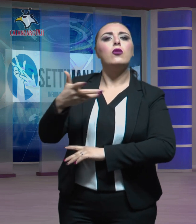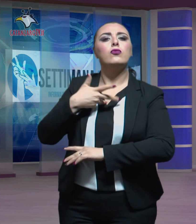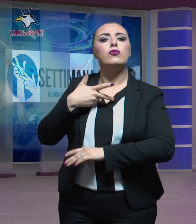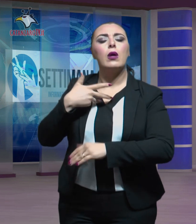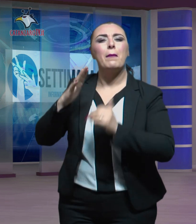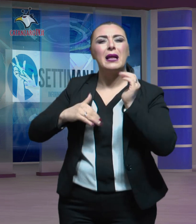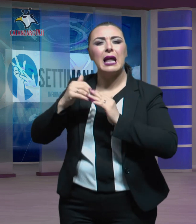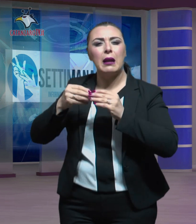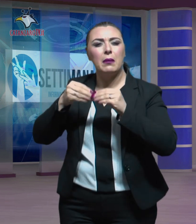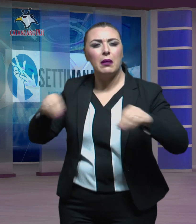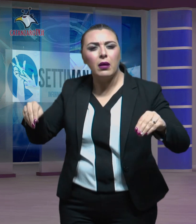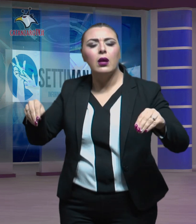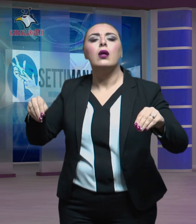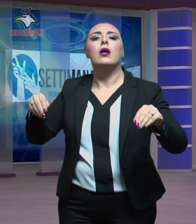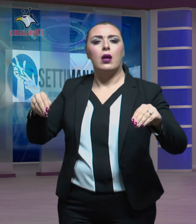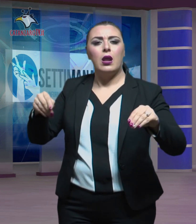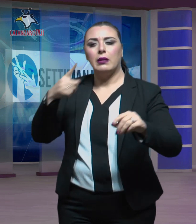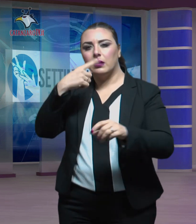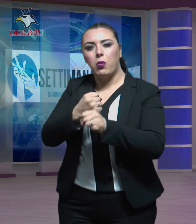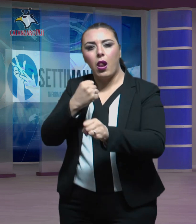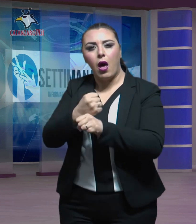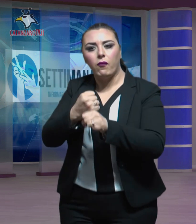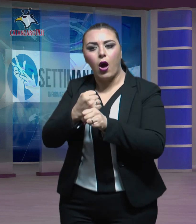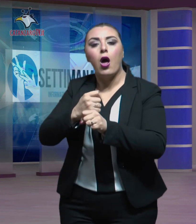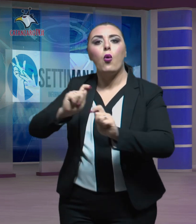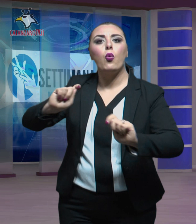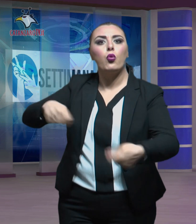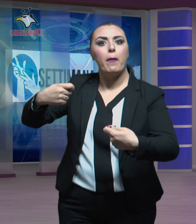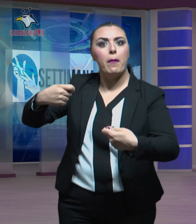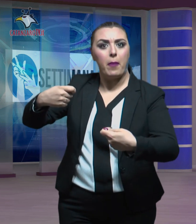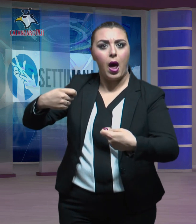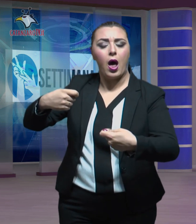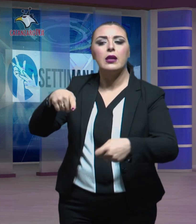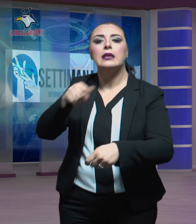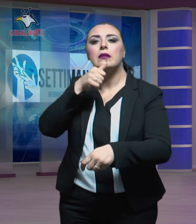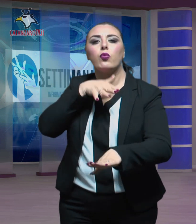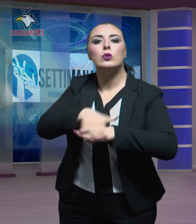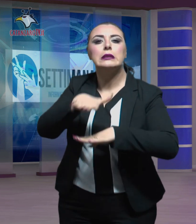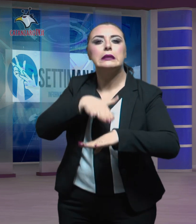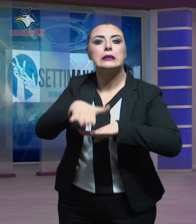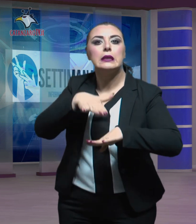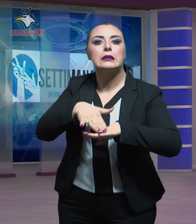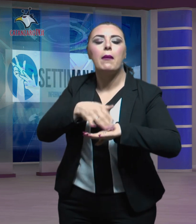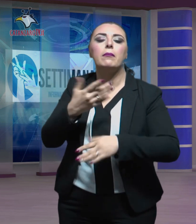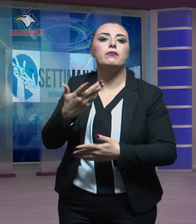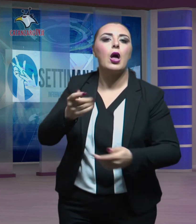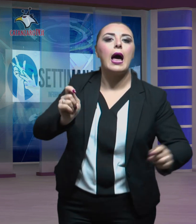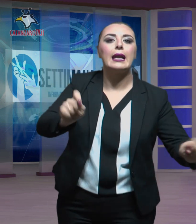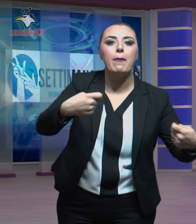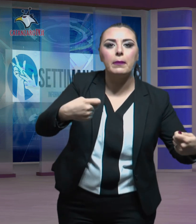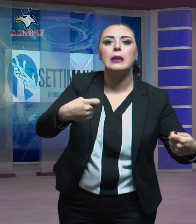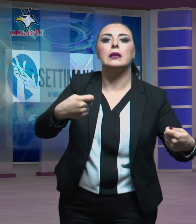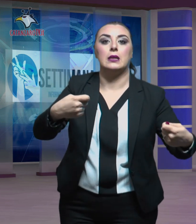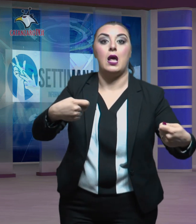attrezzature da lavoro rubate e probabilmente utilizzate anche per effettuare